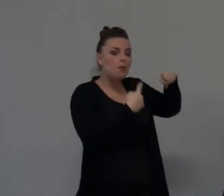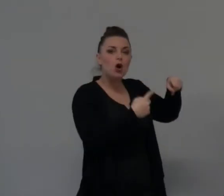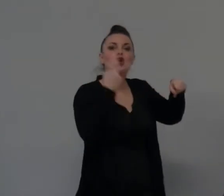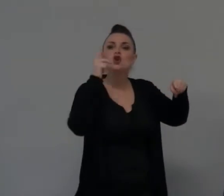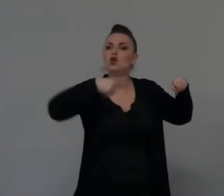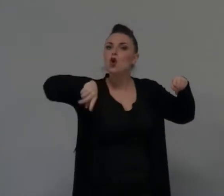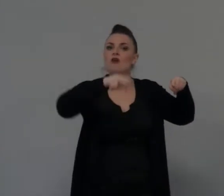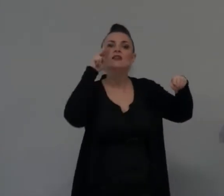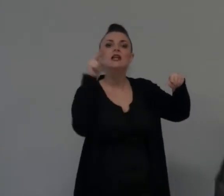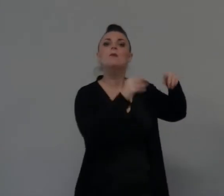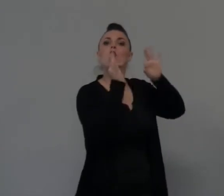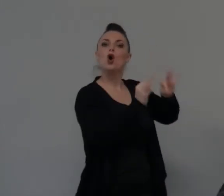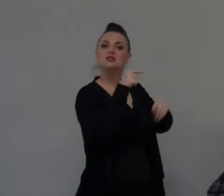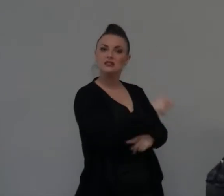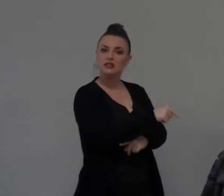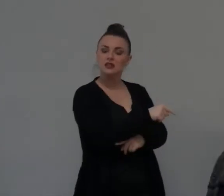Dio